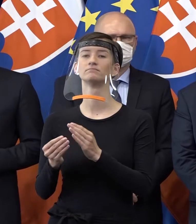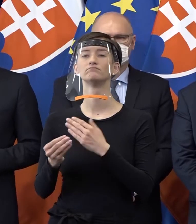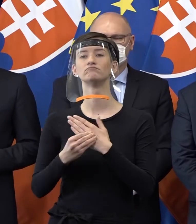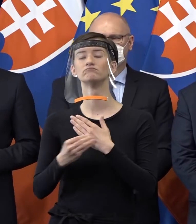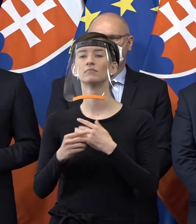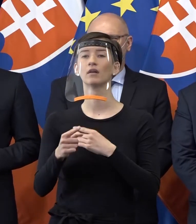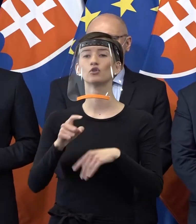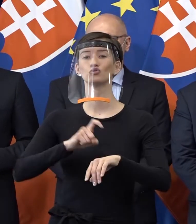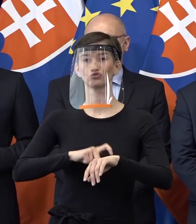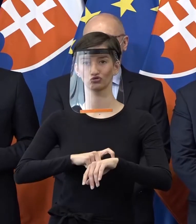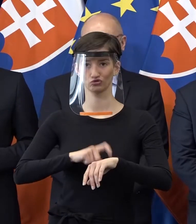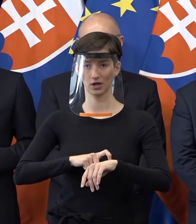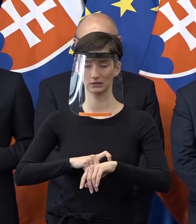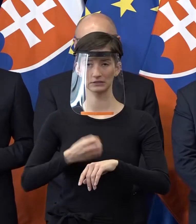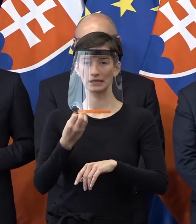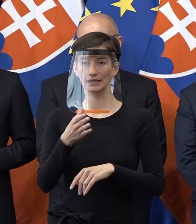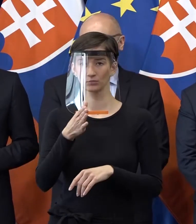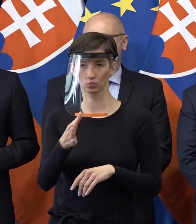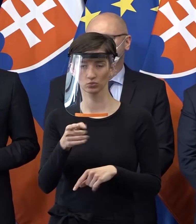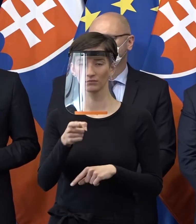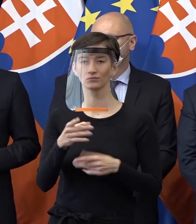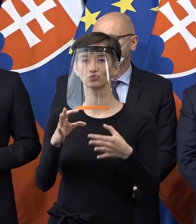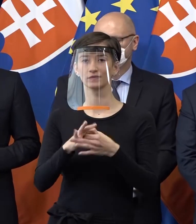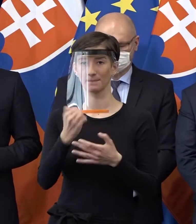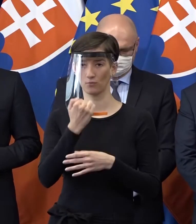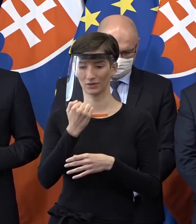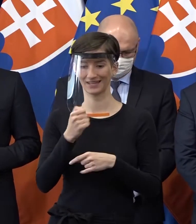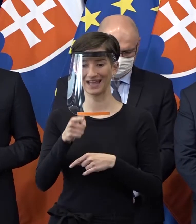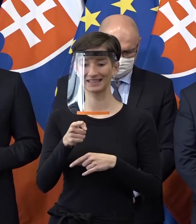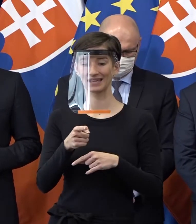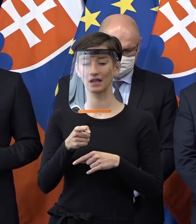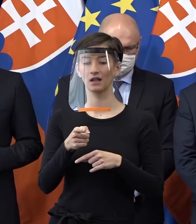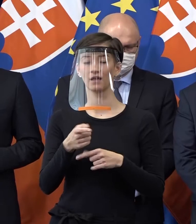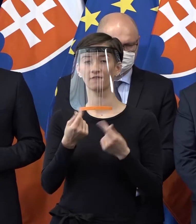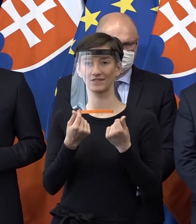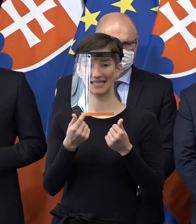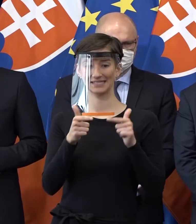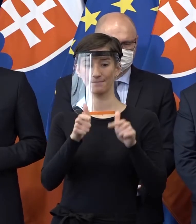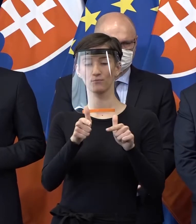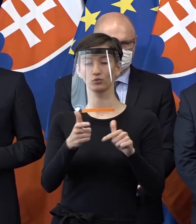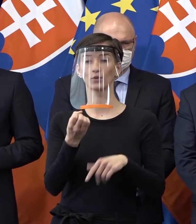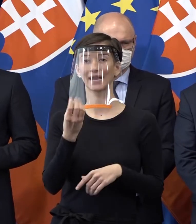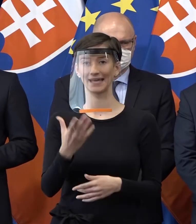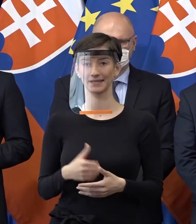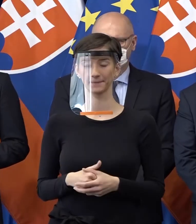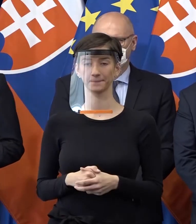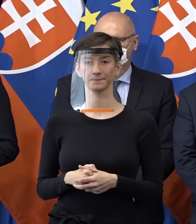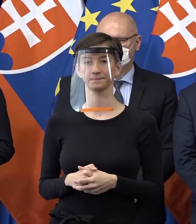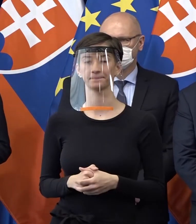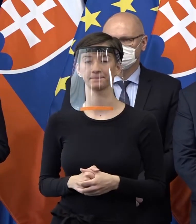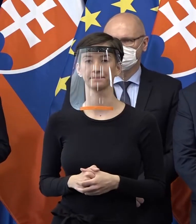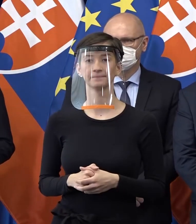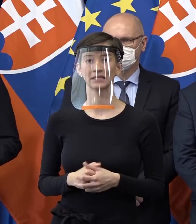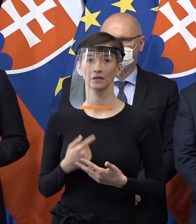tí podnikatelia, ktorí majú problémy, tí veľkí podnikatelia mohli rátať s pomocou? Či to bude ešte apríl? Ja osobne počítam, že